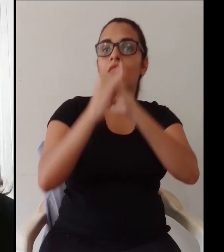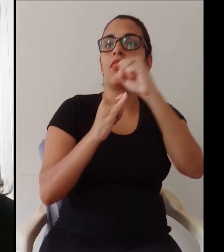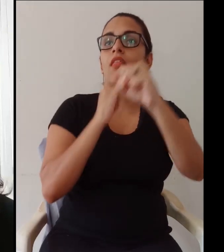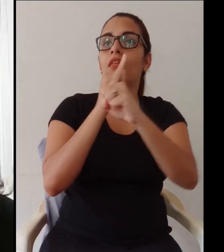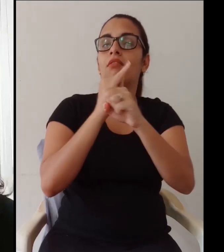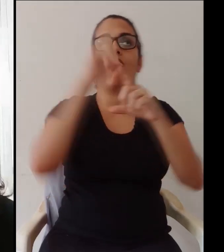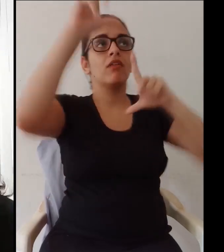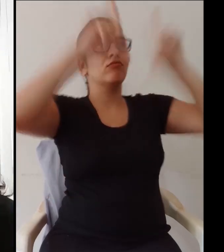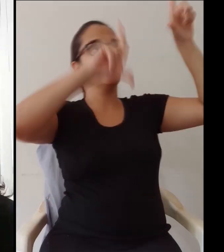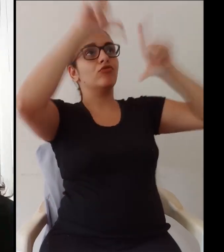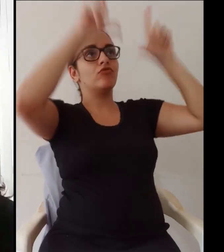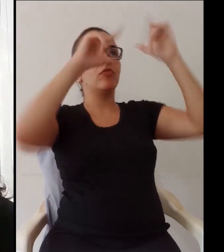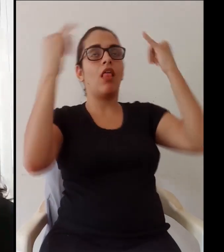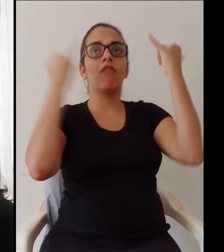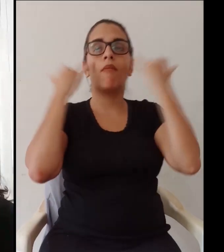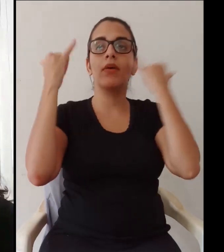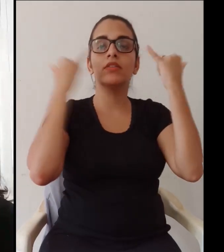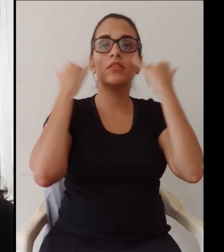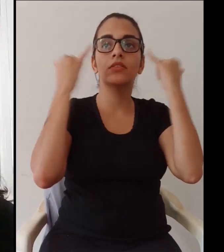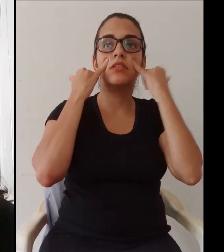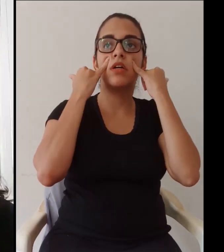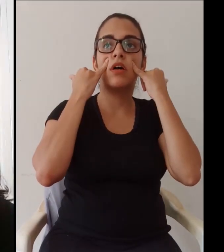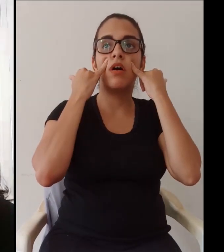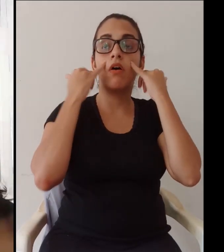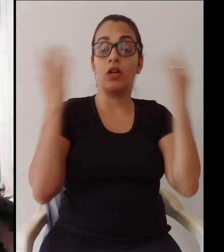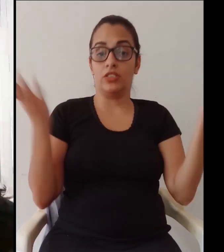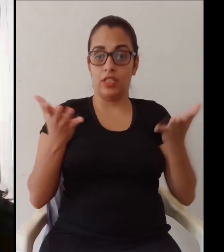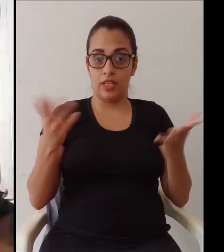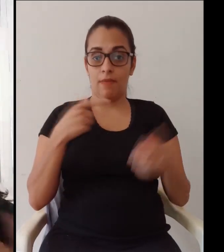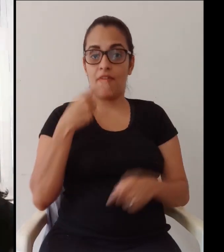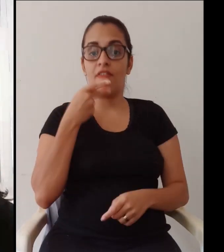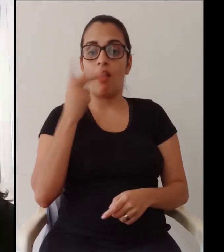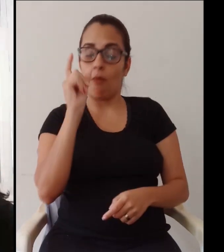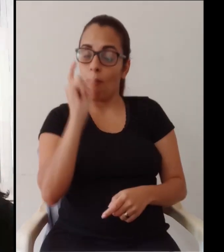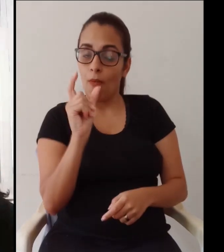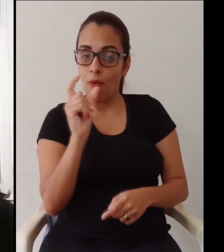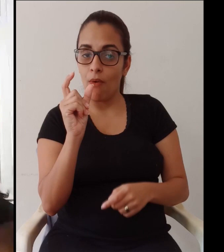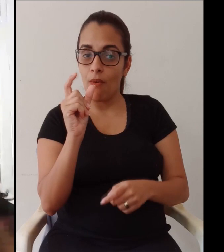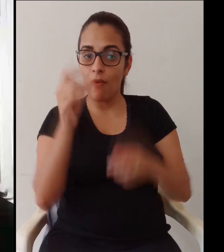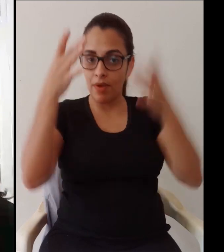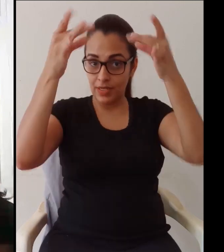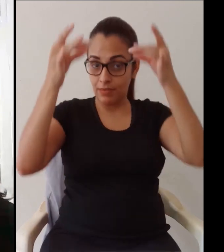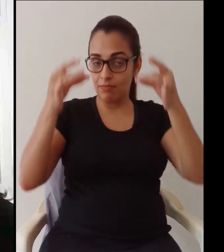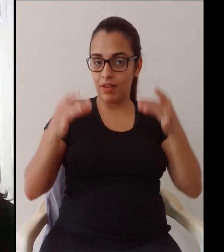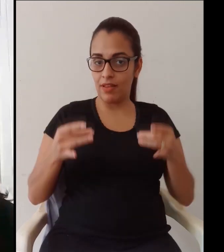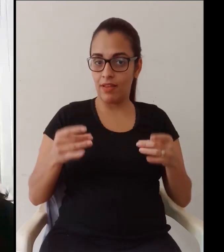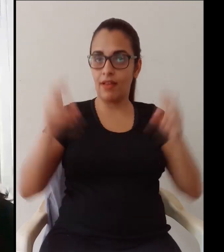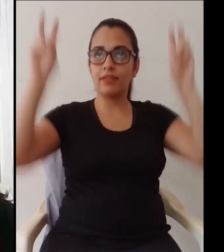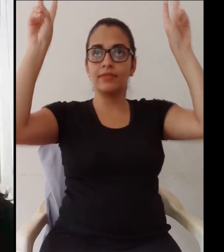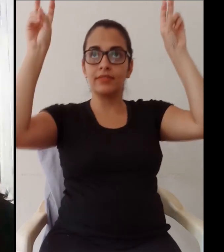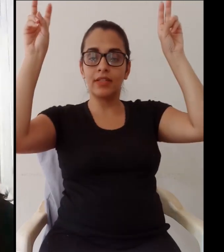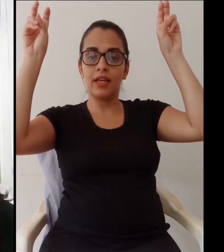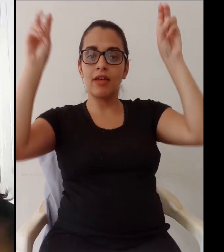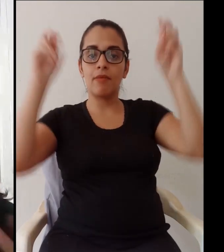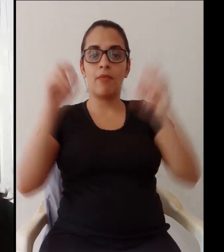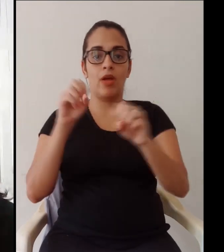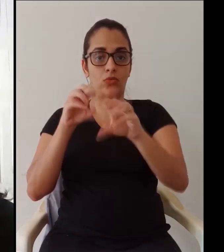está fazendo de uma live sobre um assunto que a gente está vendo que está bombando aí nas redes sociais,